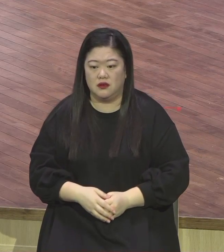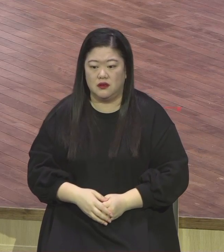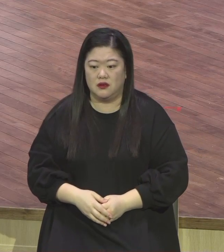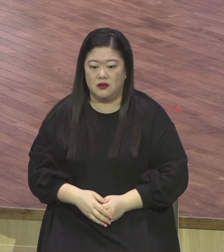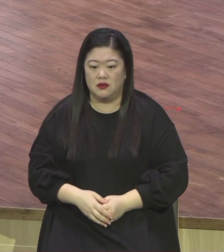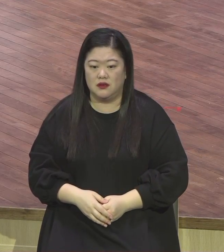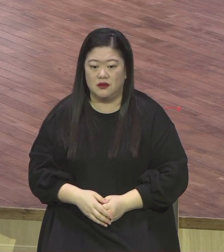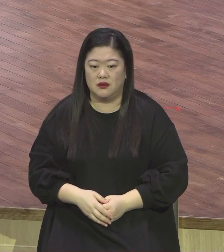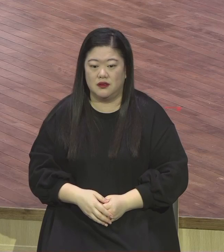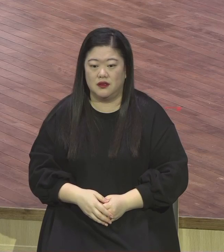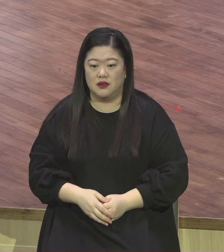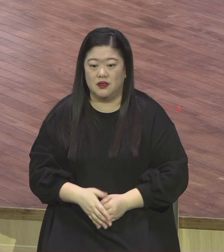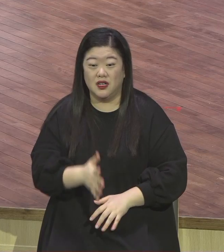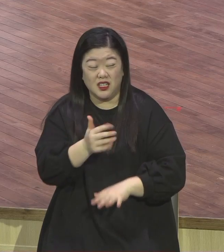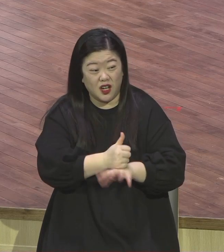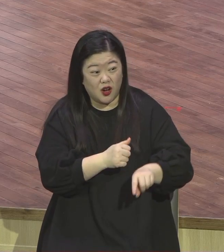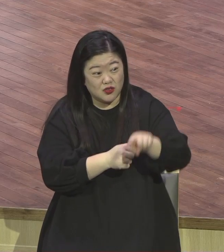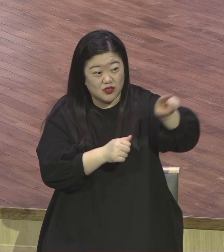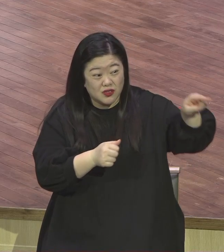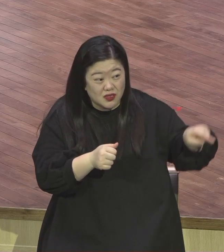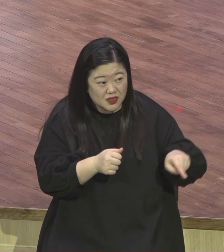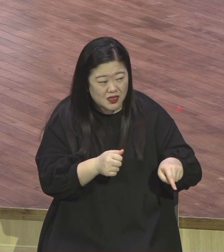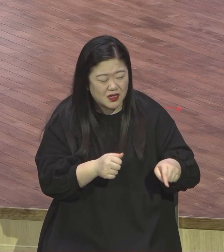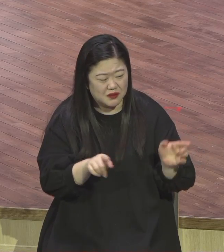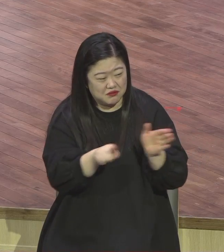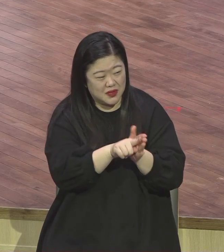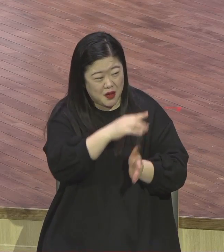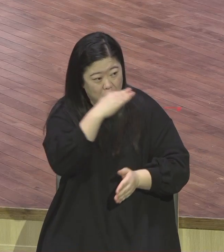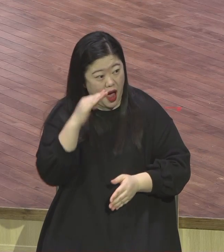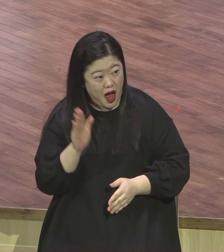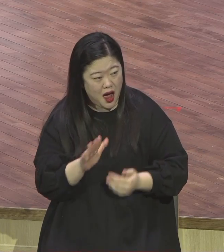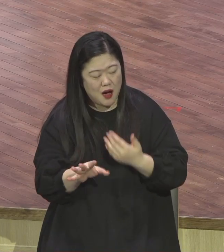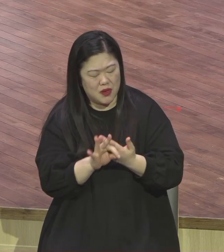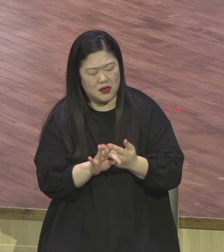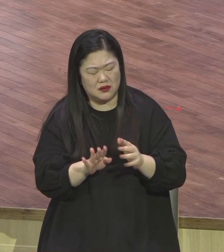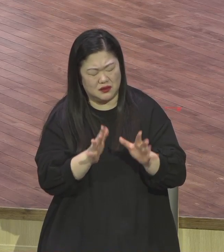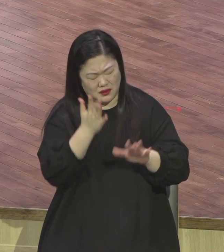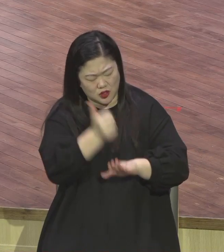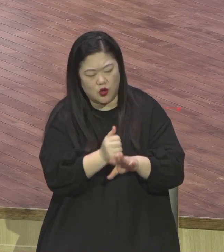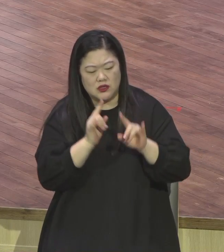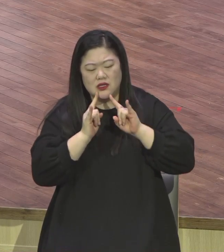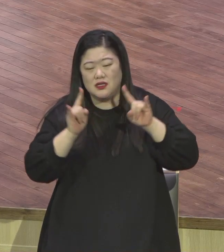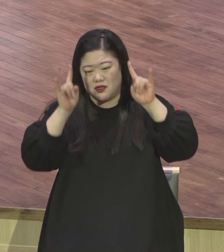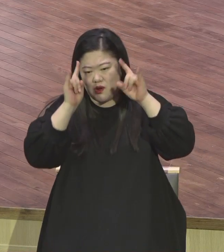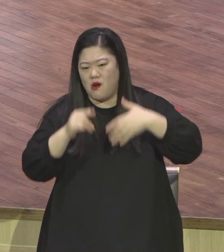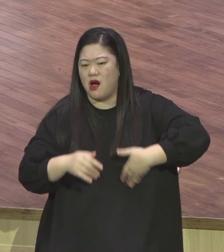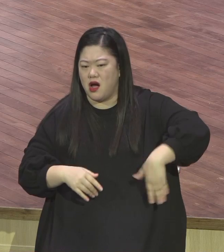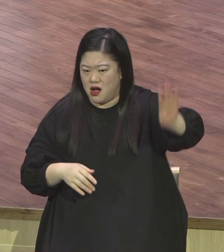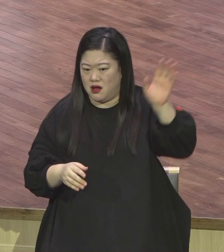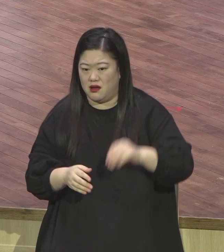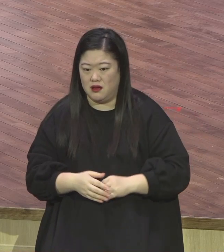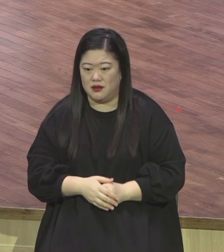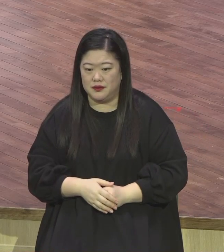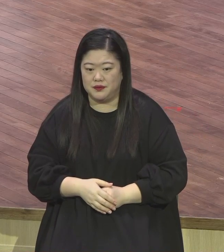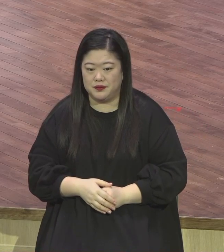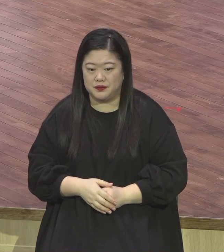가느냐 지옥 구름통으로 빠지게 되어있어요 참 억울하겠죠 평생 유대교 섬겼는데